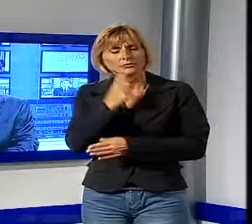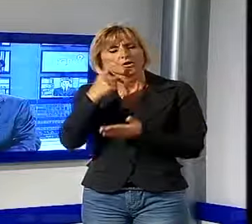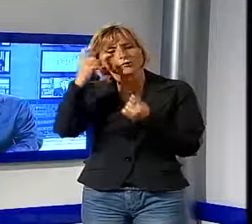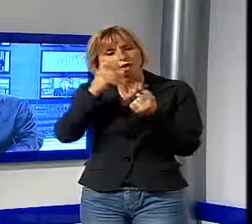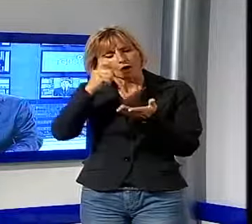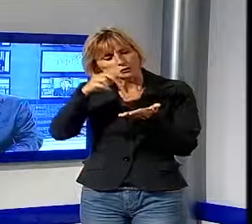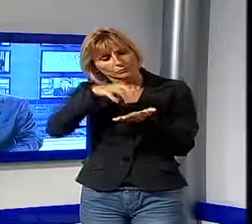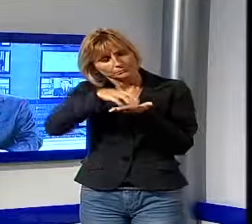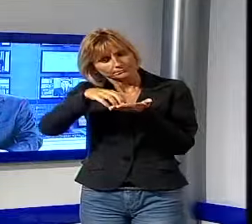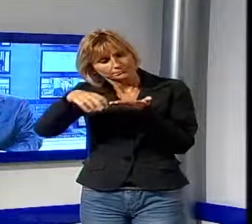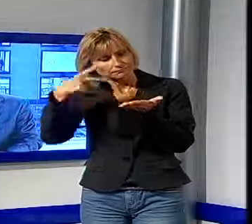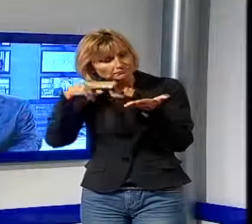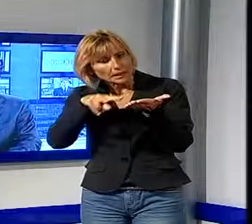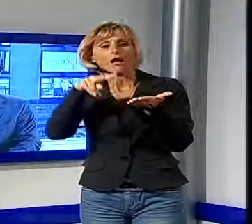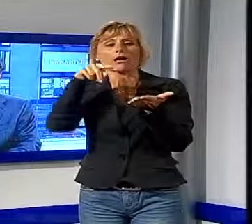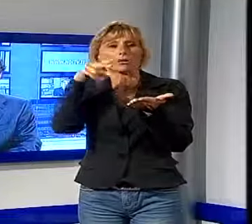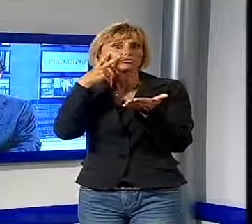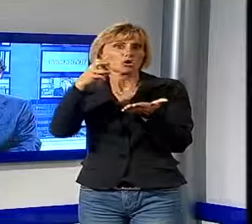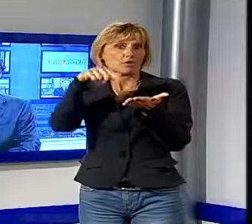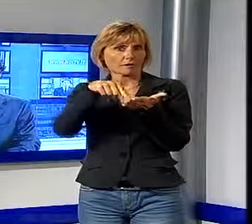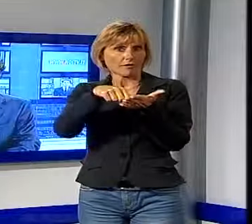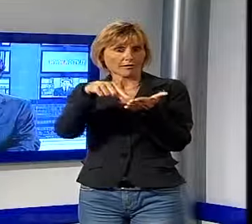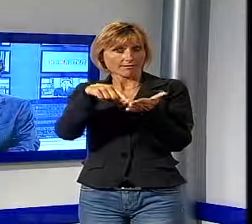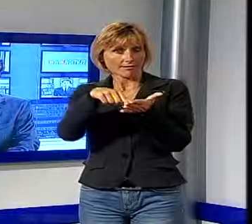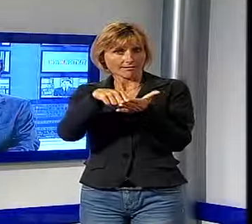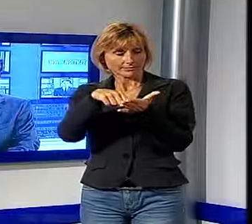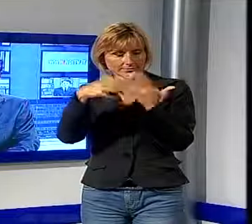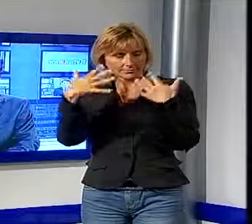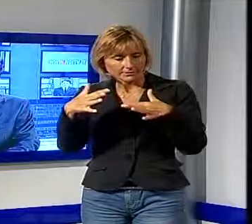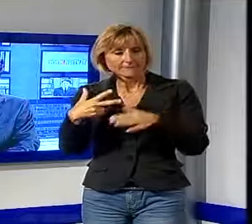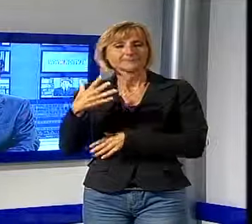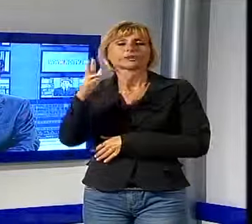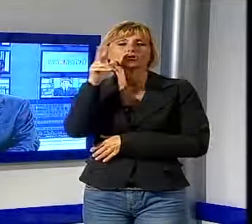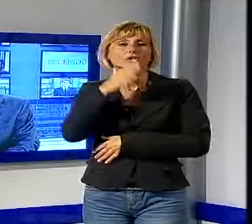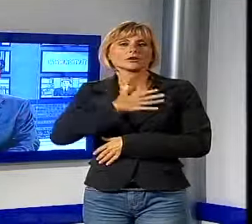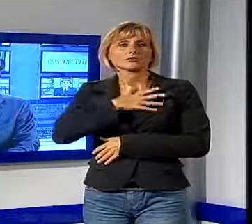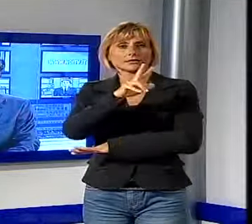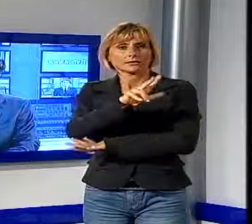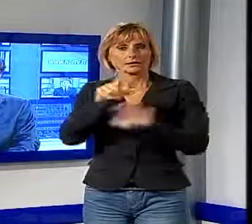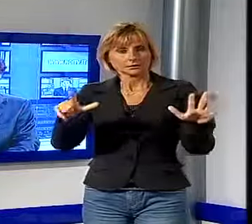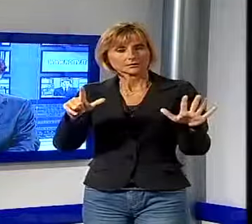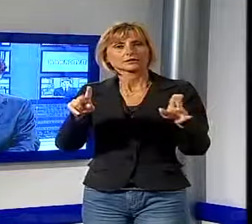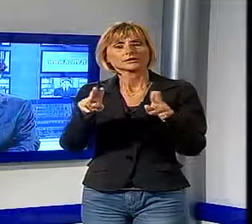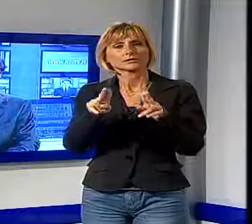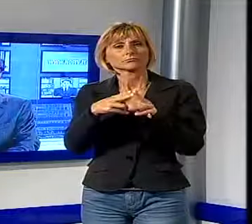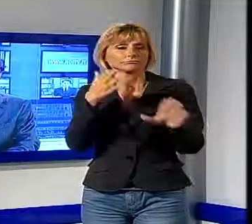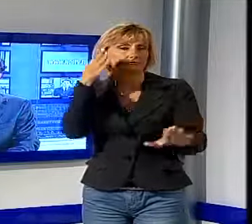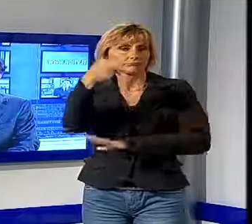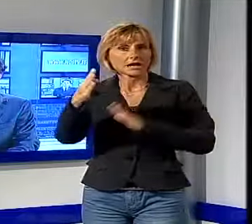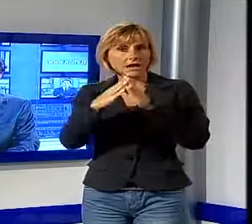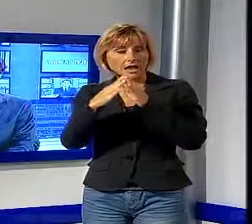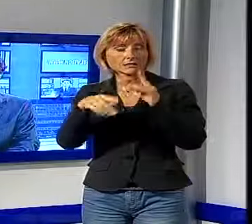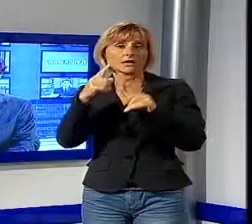fotografico alla vittima, che ha riconosciuto l'autrice del misfatto. La 37enne è stata rintracciata a casa e